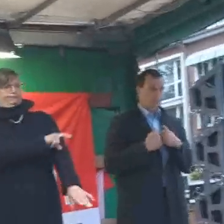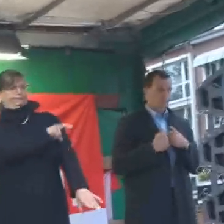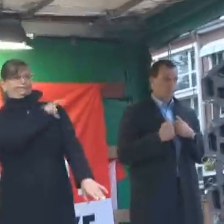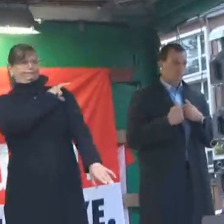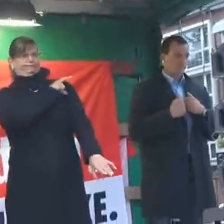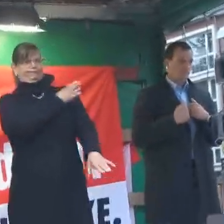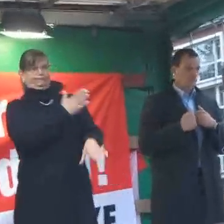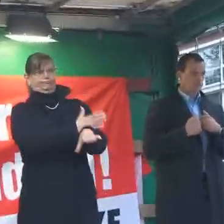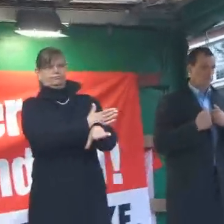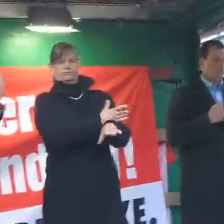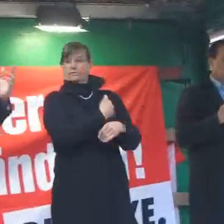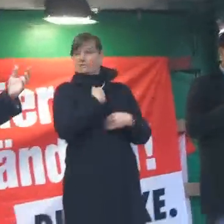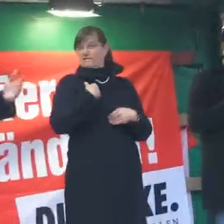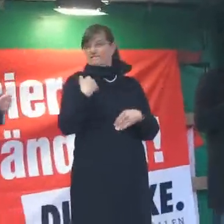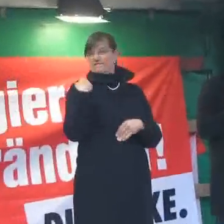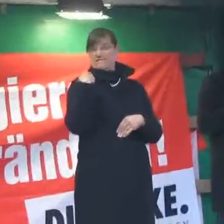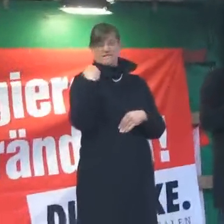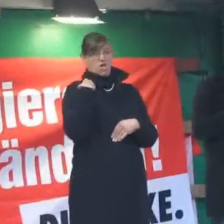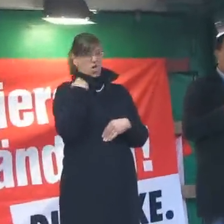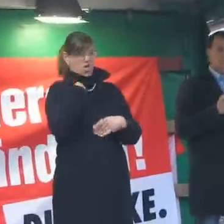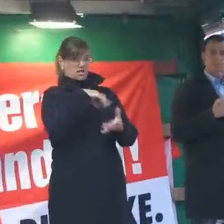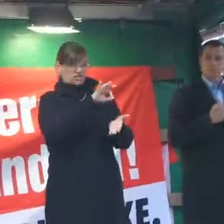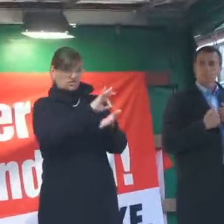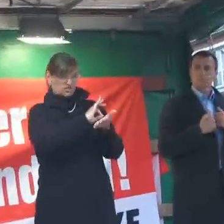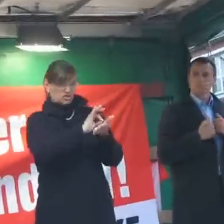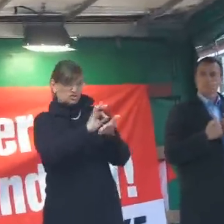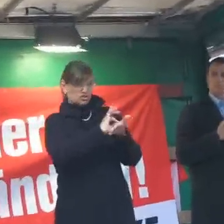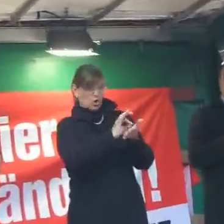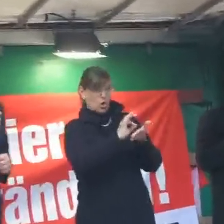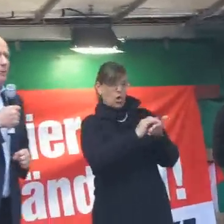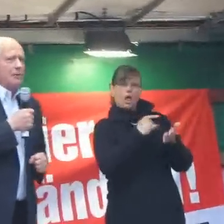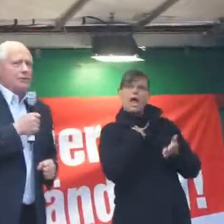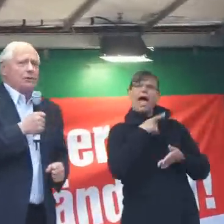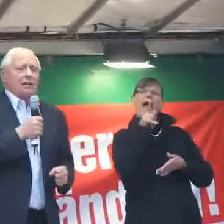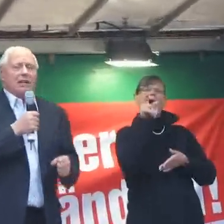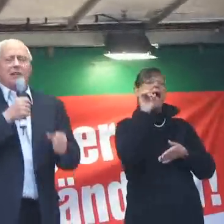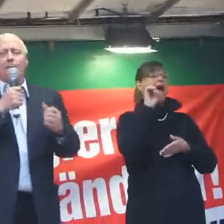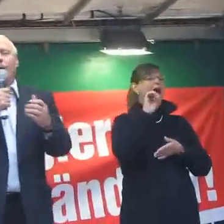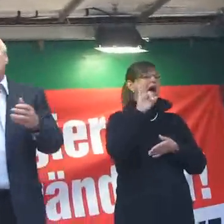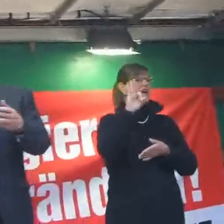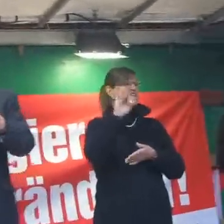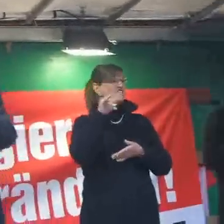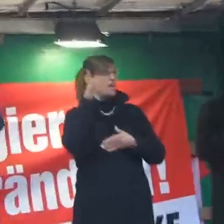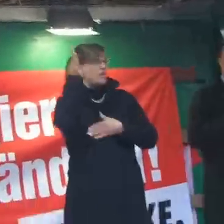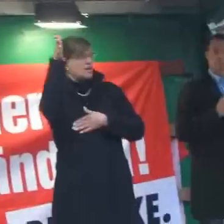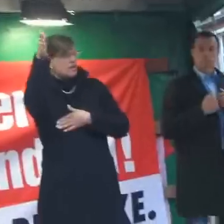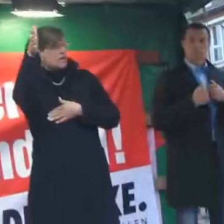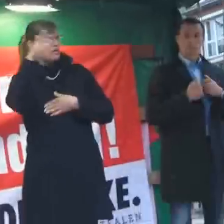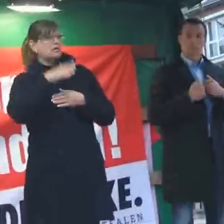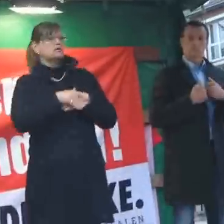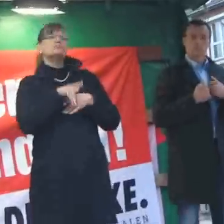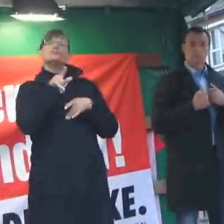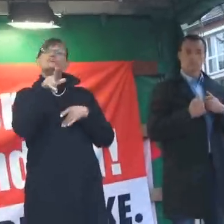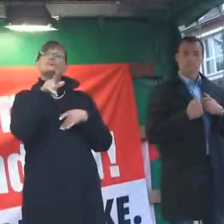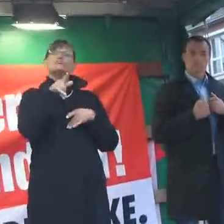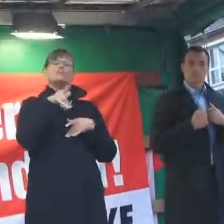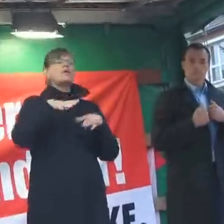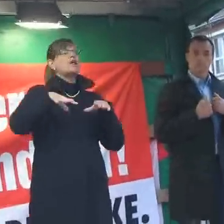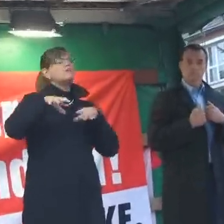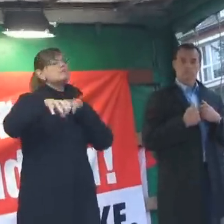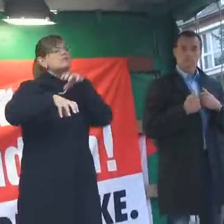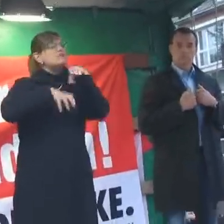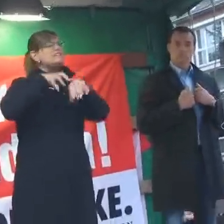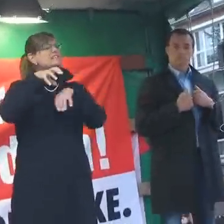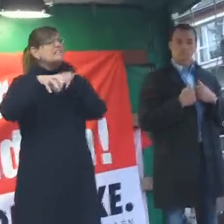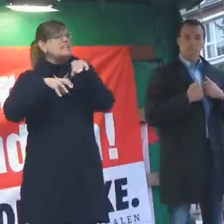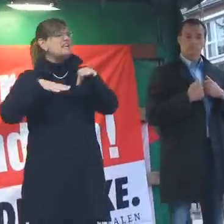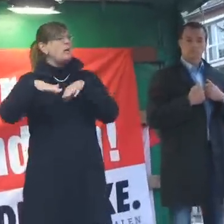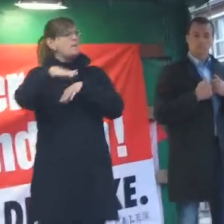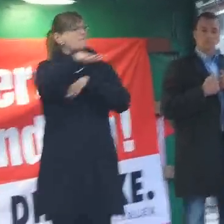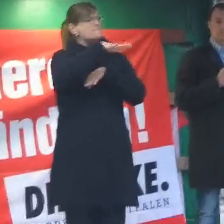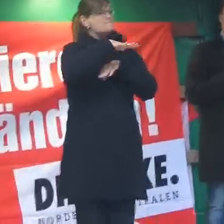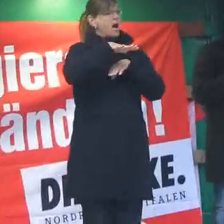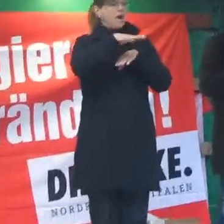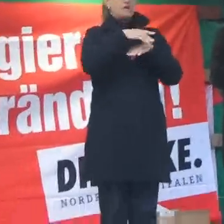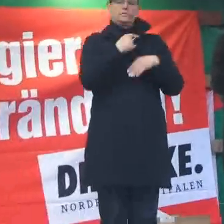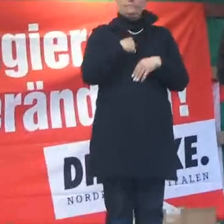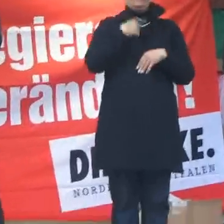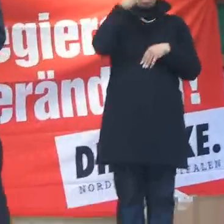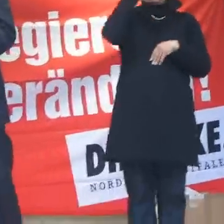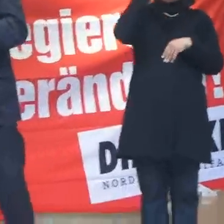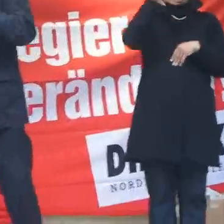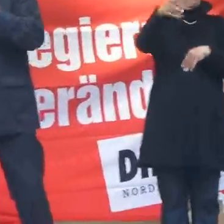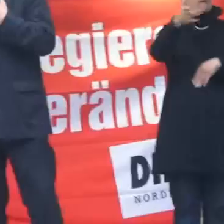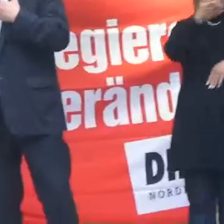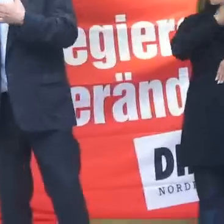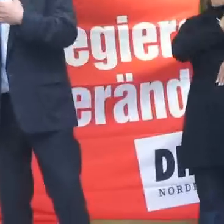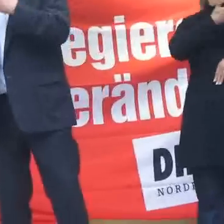früher als Schüler, ich habe in der Eifel, da war ich die Schule besucht, da ging ich manchmal noch am Viehmarkt vorbei. Da tat mir das Vieh schon immer leid.